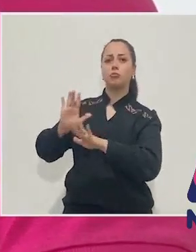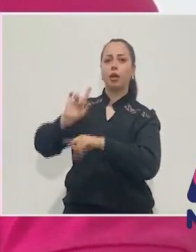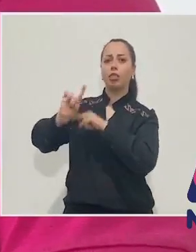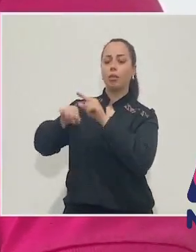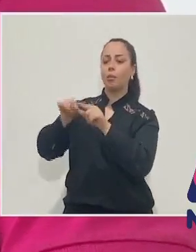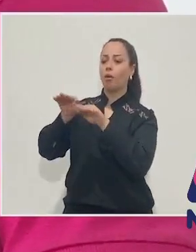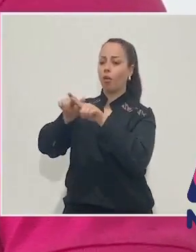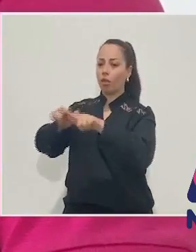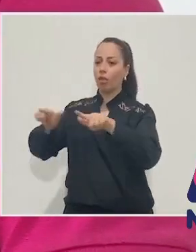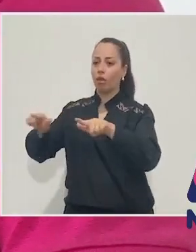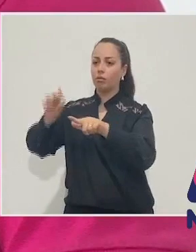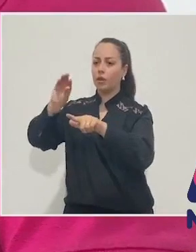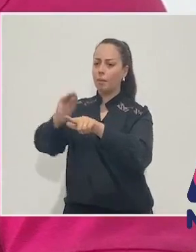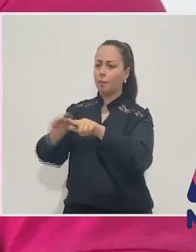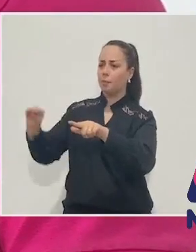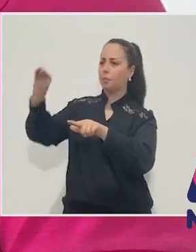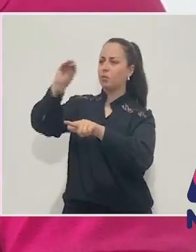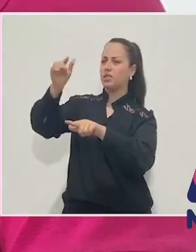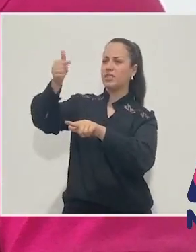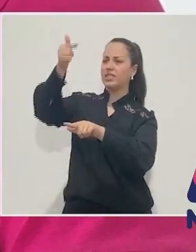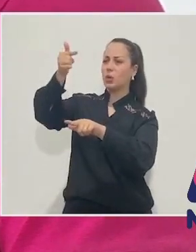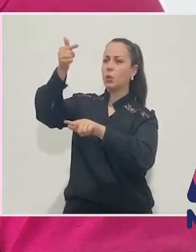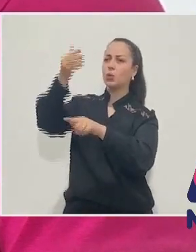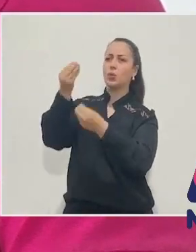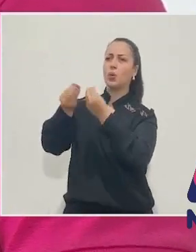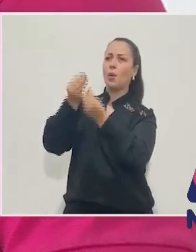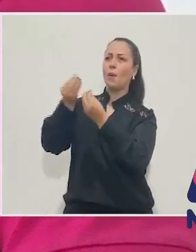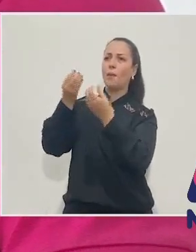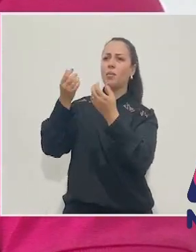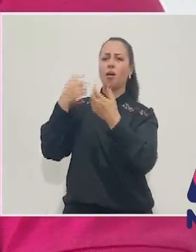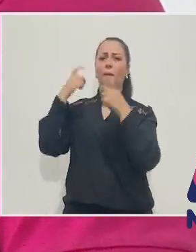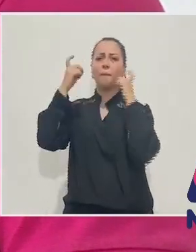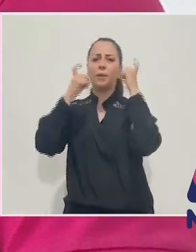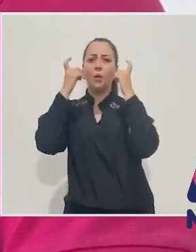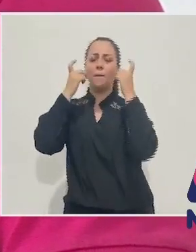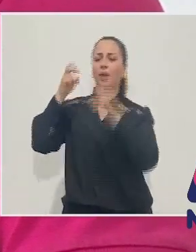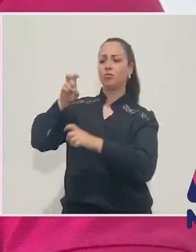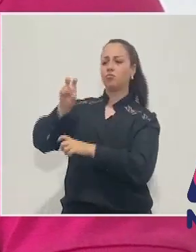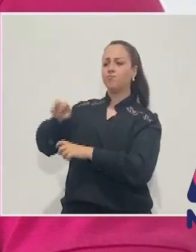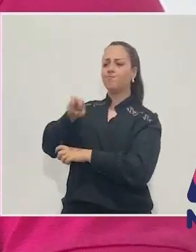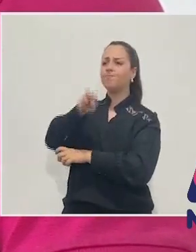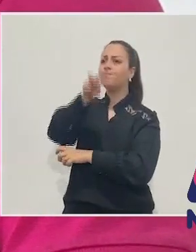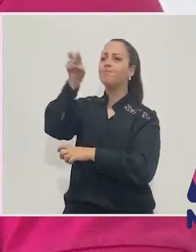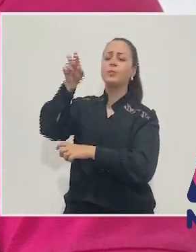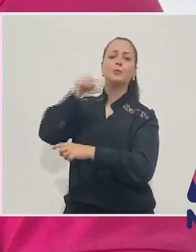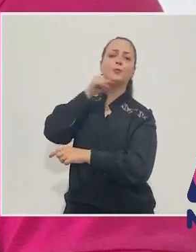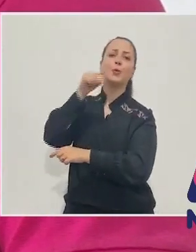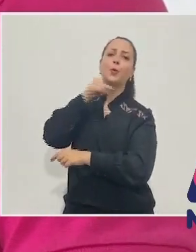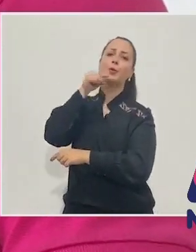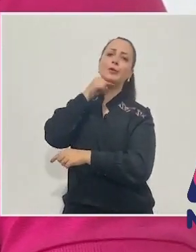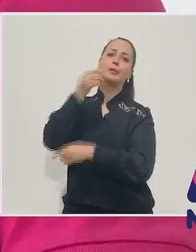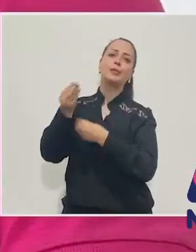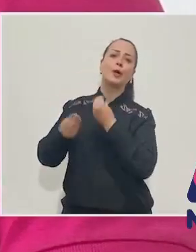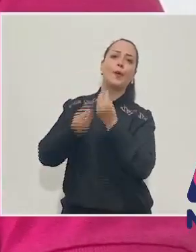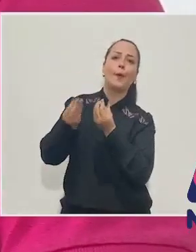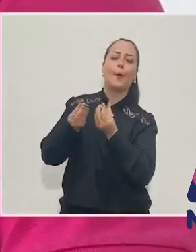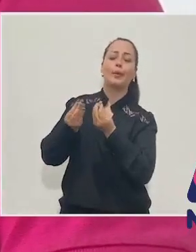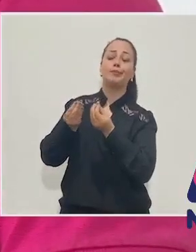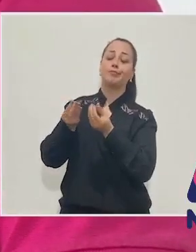a partir do momento que eles começaram a transferir a minha zona eleitoral no segundo piso, eu comecei a ter dificuldade para